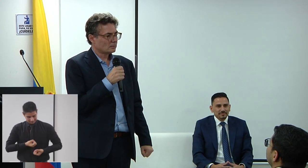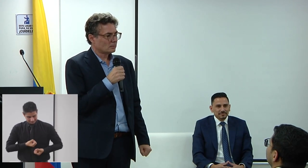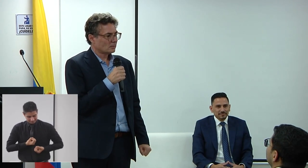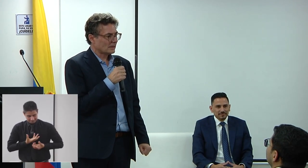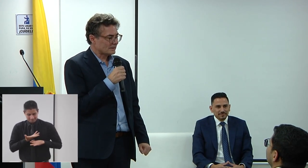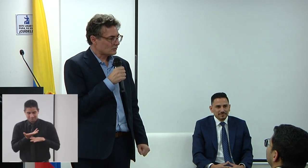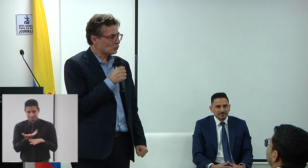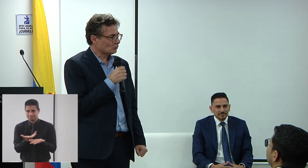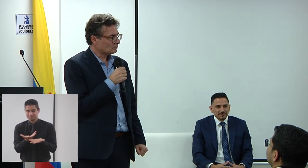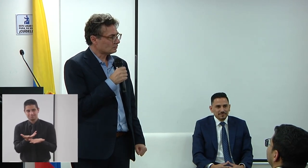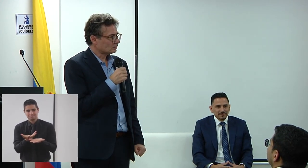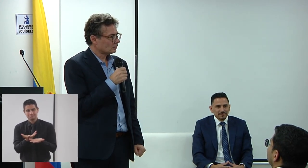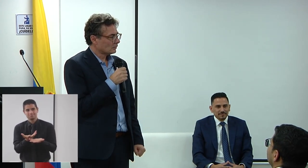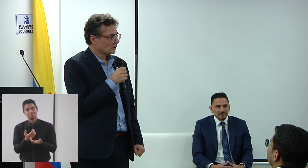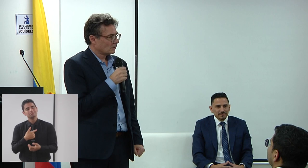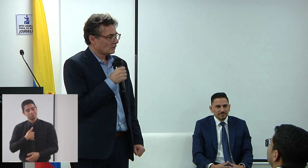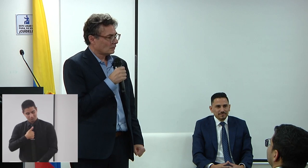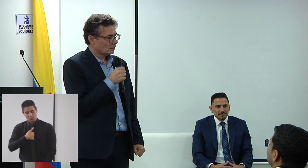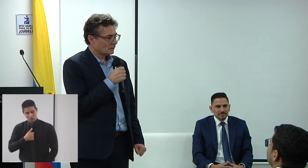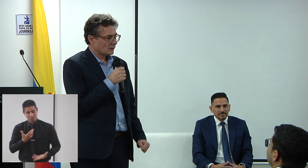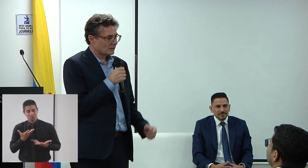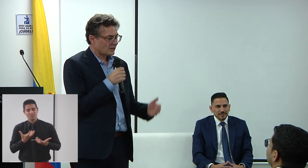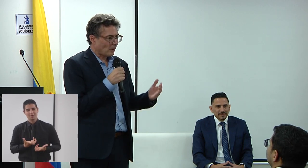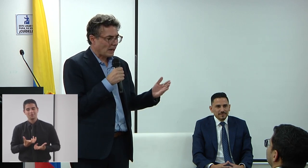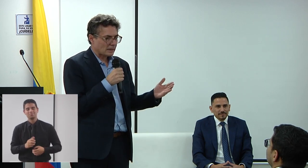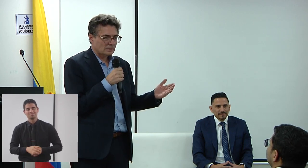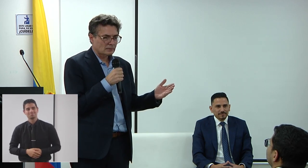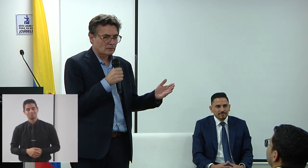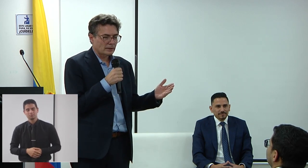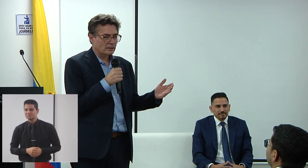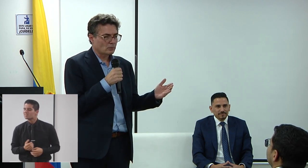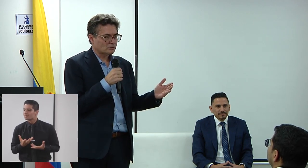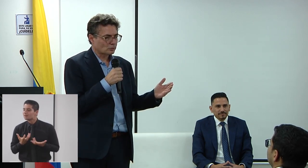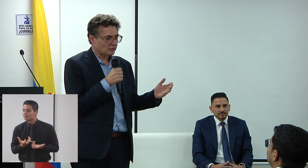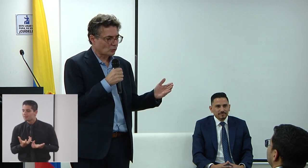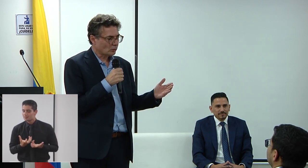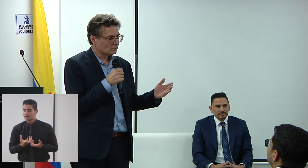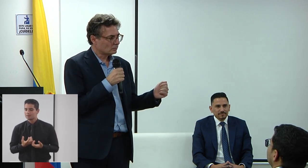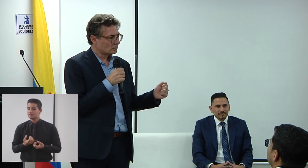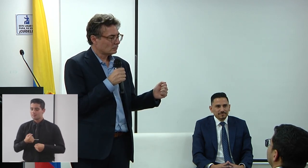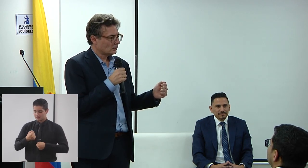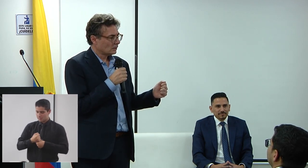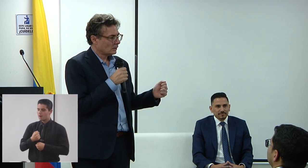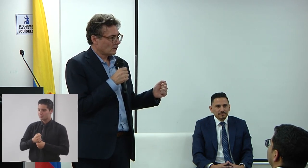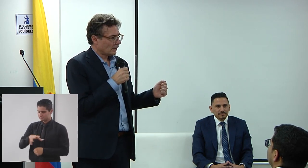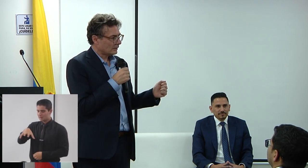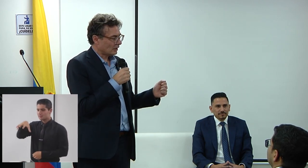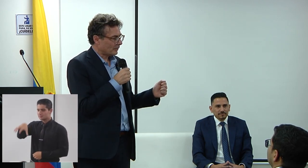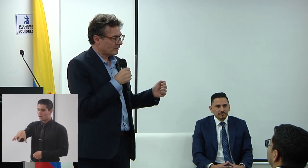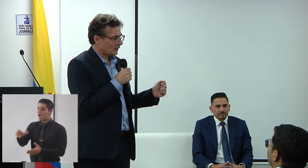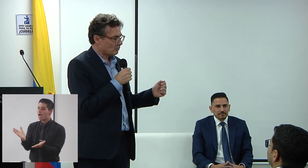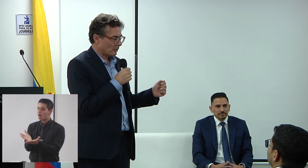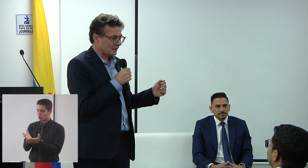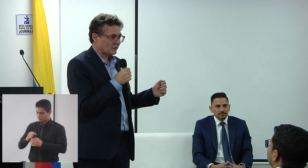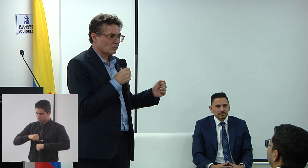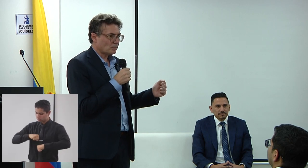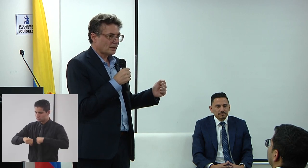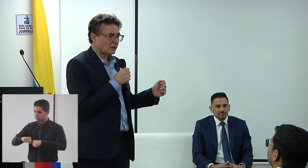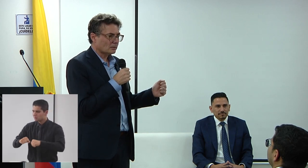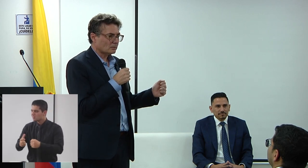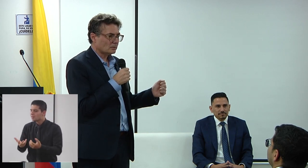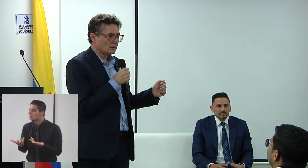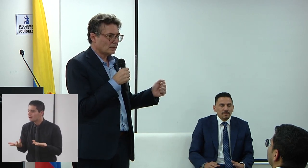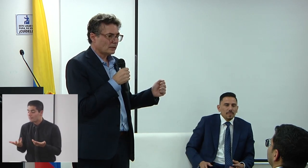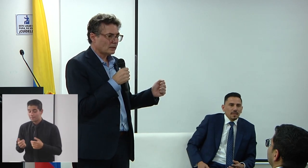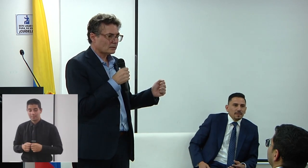intención de trabajar en nuestro sector, en tal vez la implementación